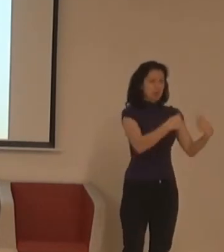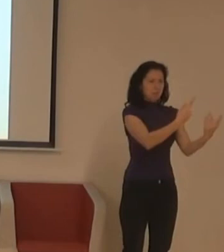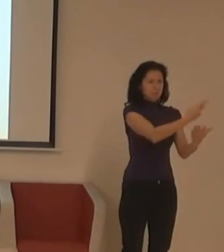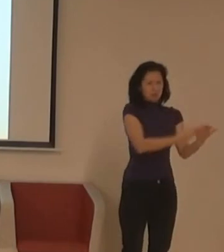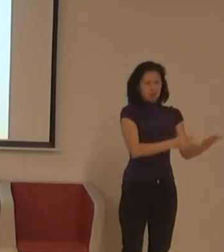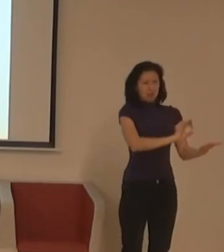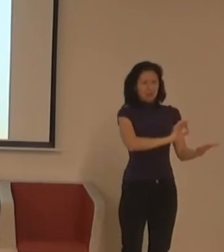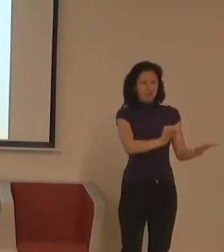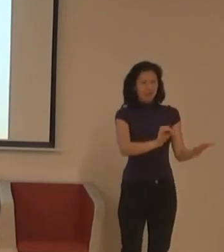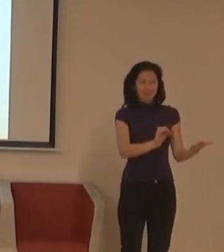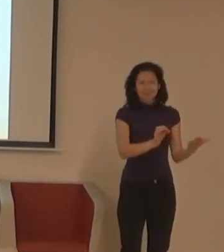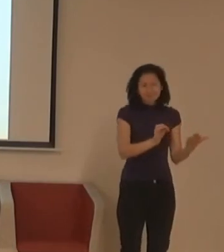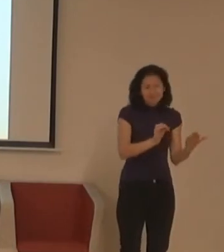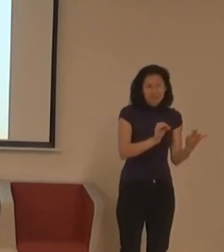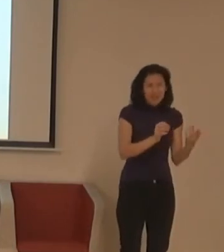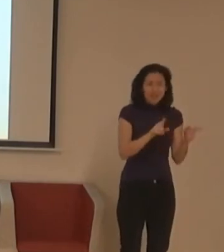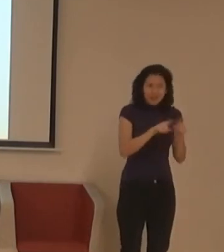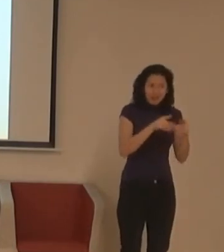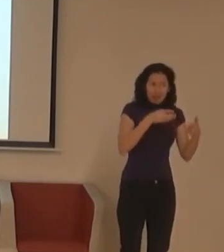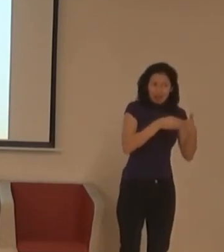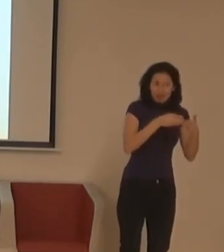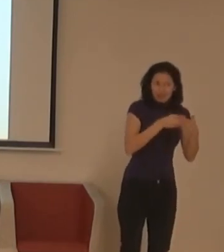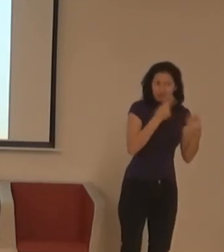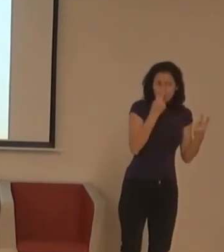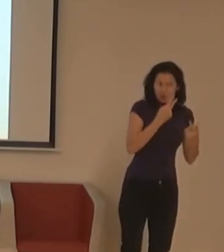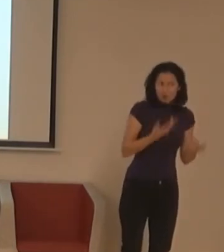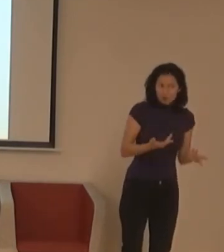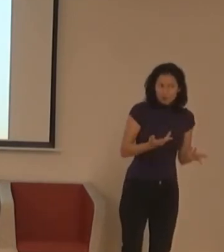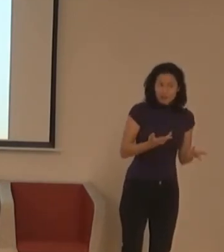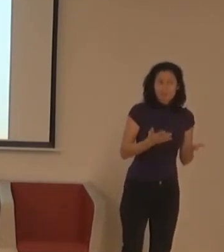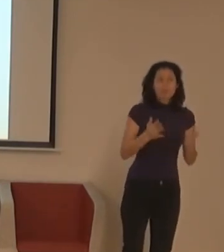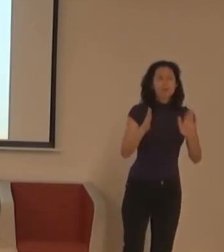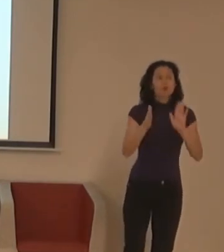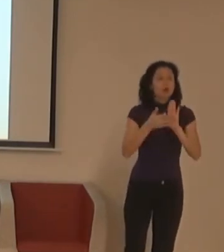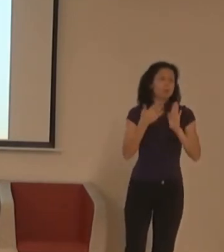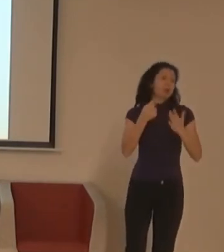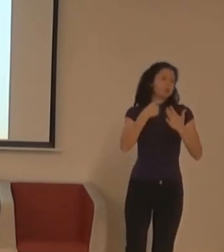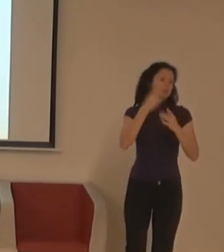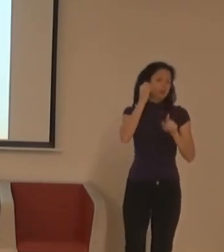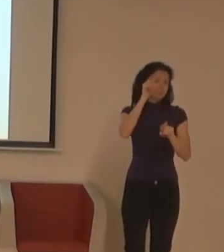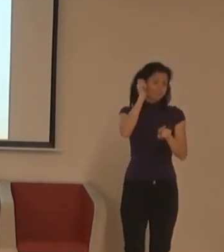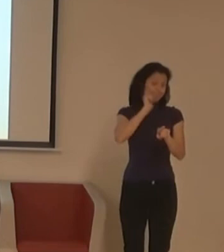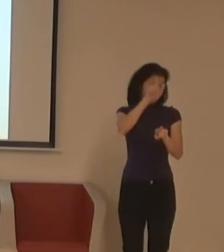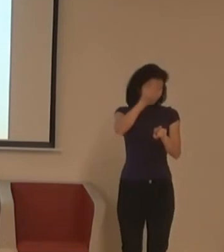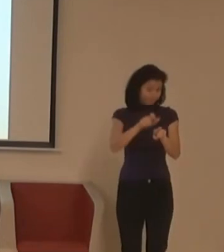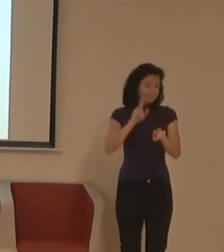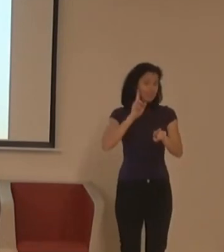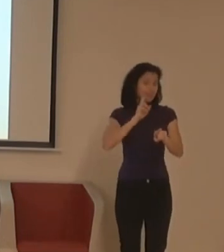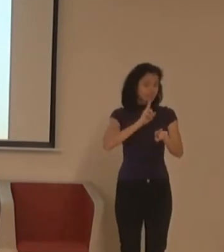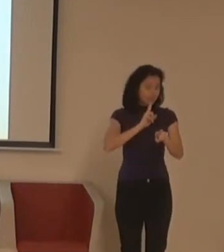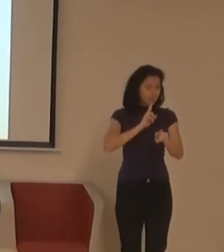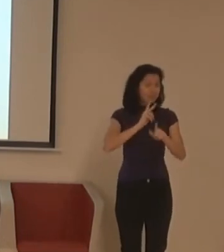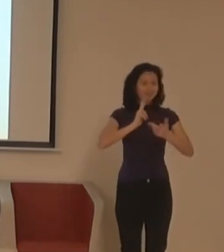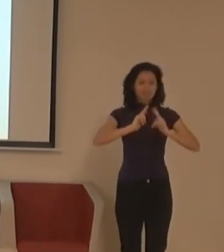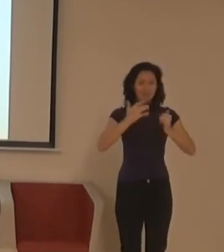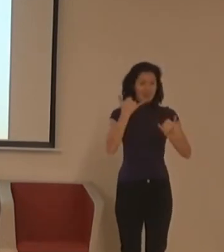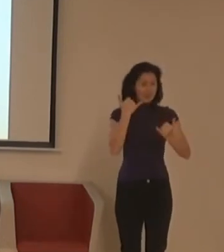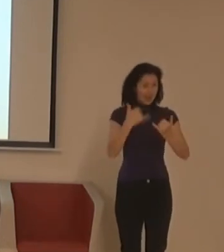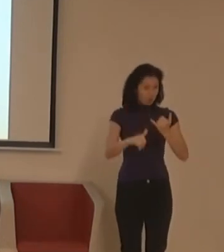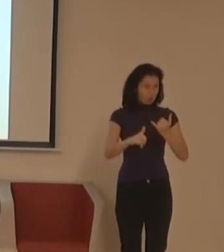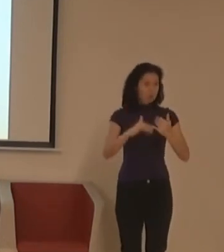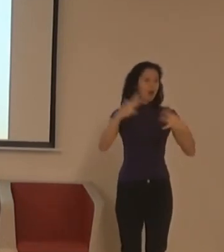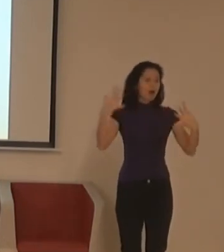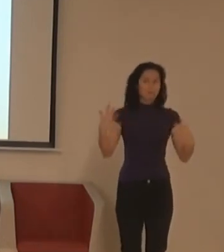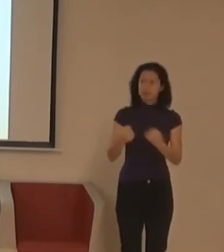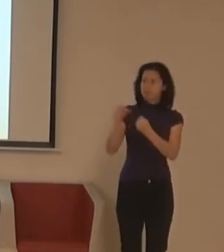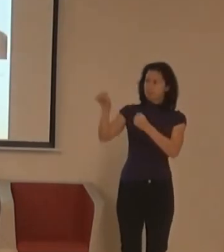akci. A proto je skvělý, že tady je připisovatelka. Nebo že jsou informace rozdané i v psaný podobě, nebo že si je v psaný podobě můžete stáhnout.